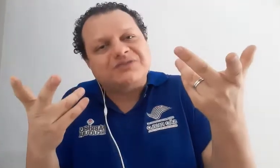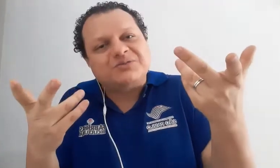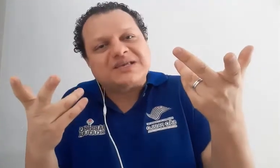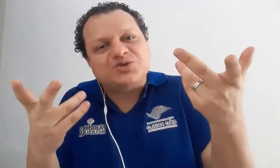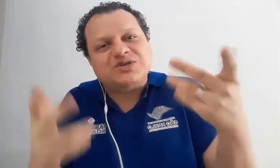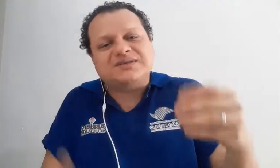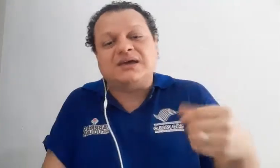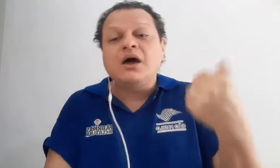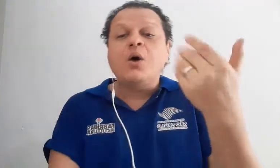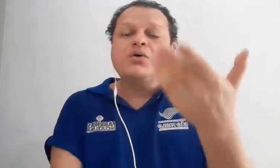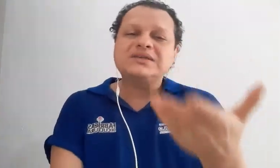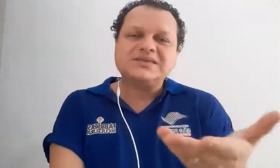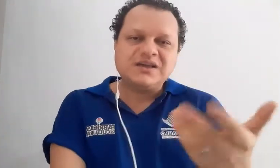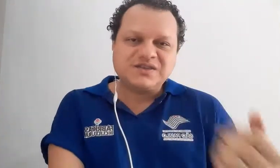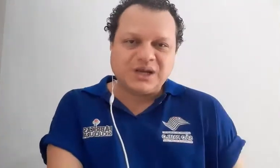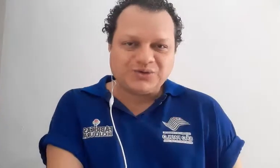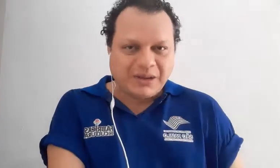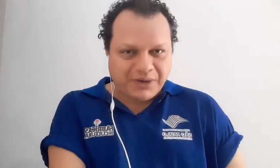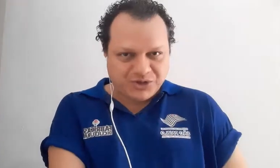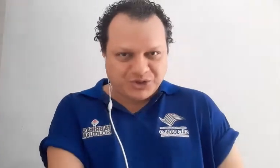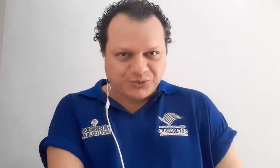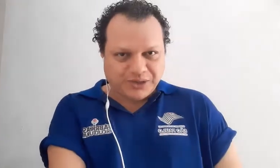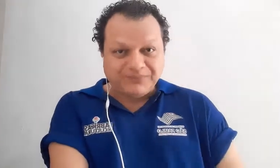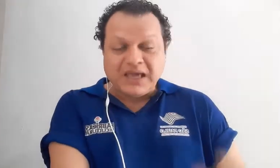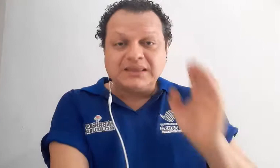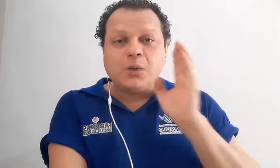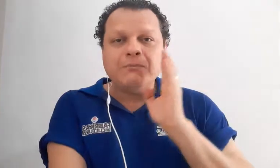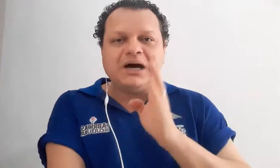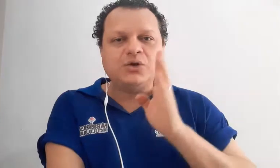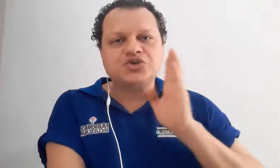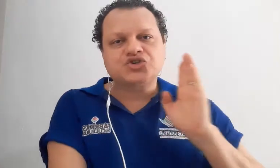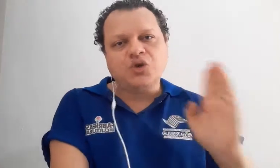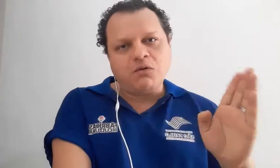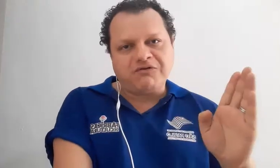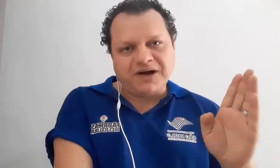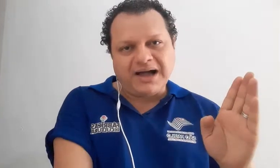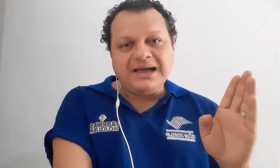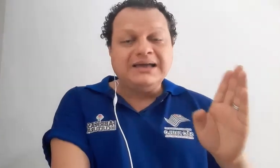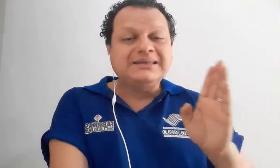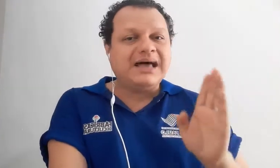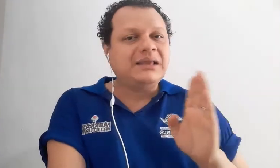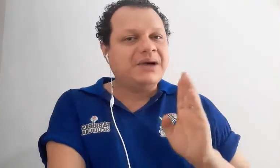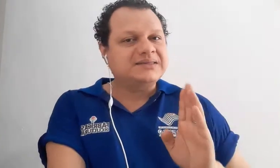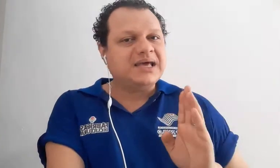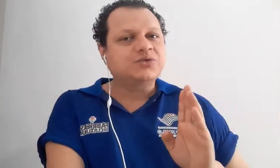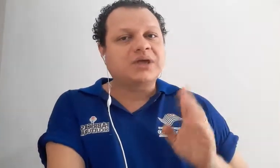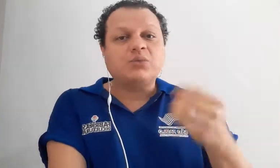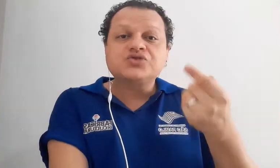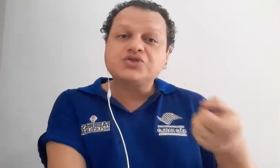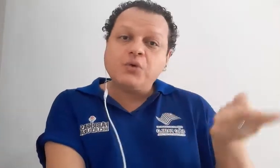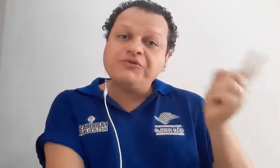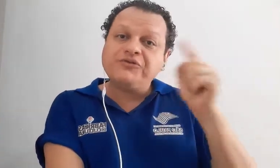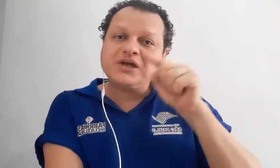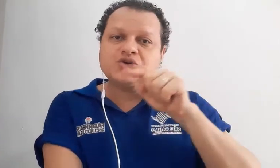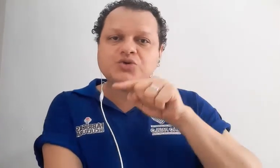vamos assim dizer, o que está escrito na partitura. Então, mano, solfa, nada mais é do que um solfejo